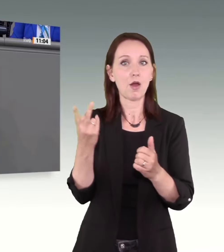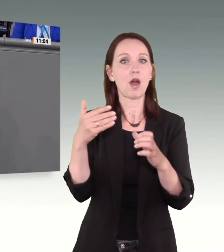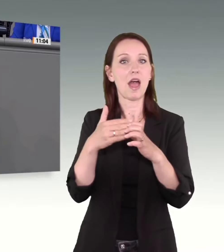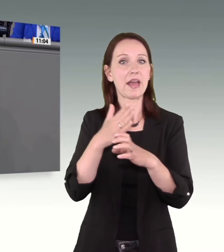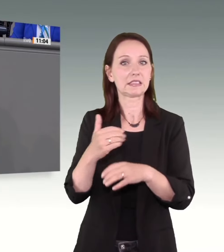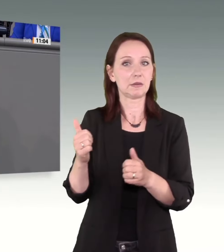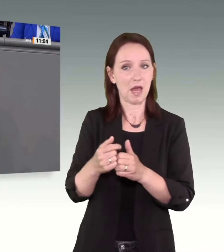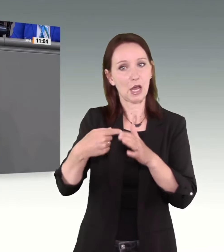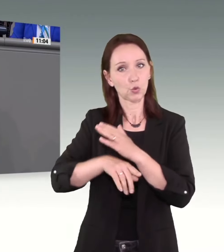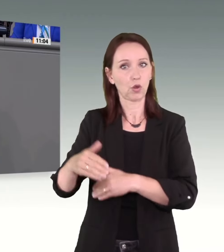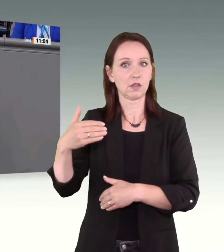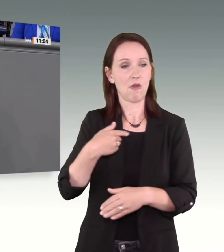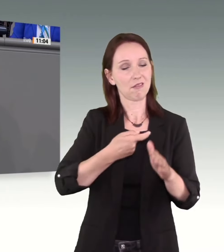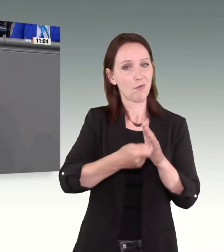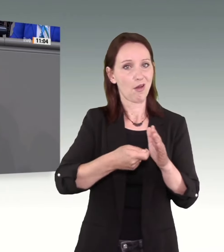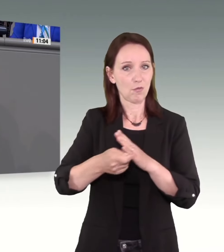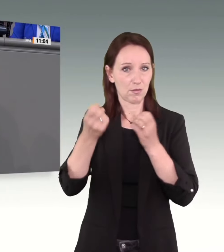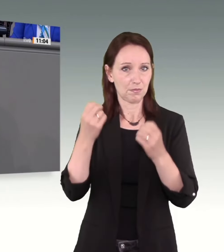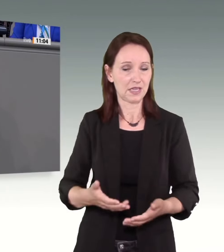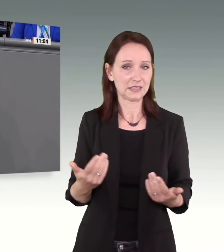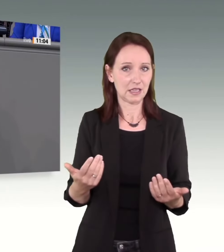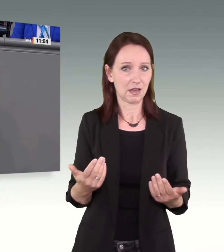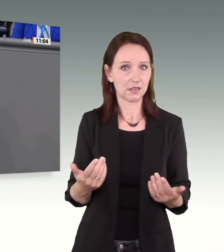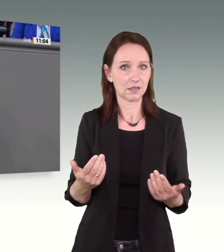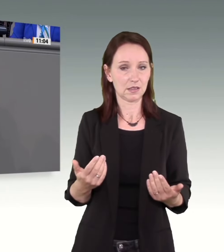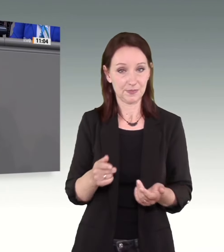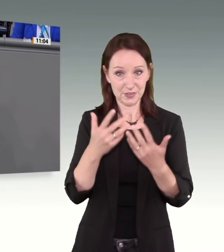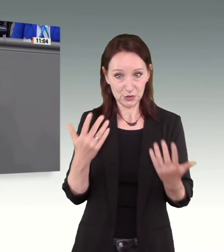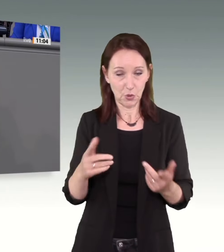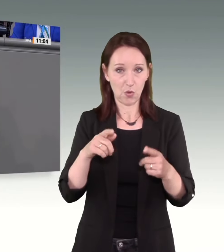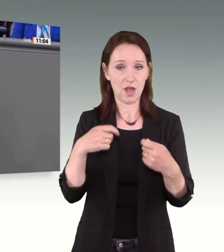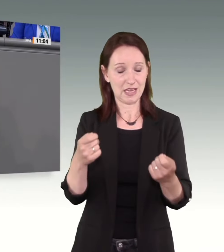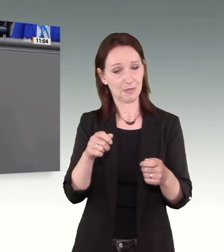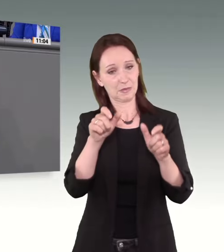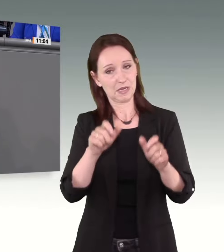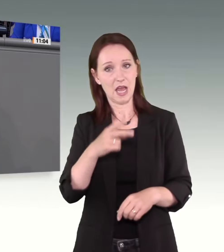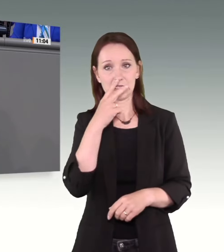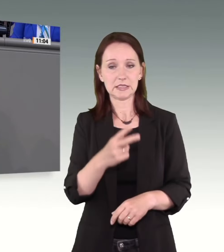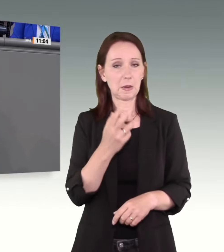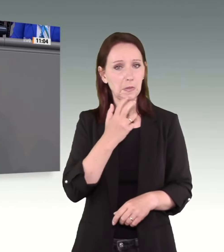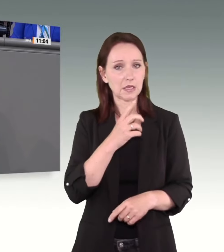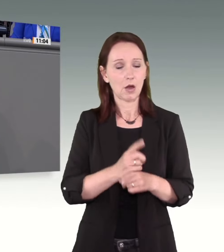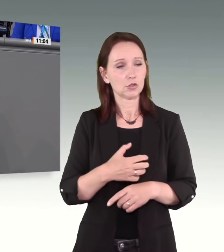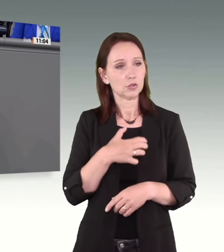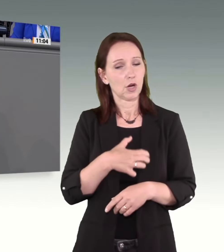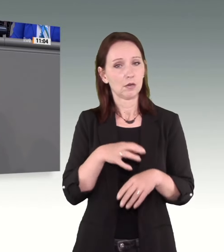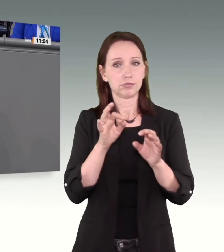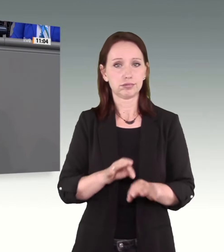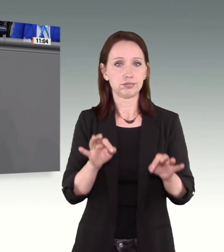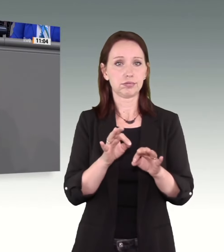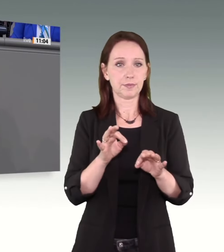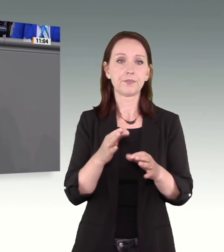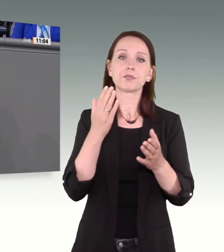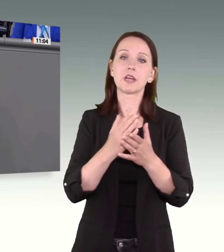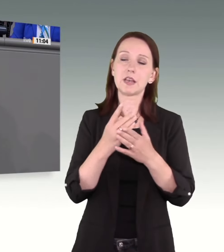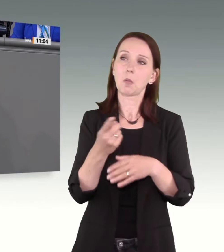Das, liebe Kolleginnen und Kollegen, ist eine bittere und es ist eine erschreckende Bilanz. Deshalb haben wir uns auch entschlossen, heute